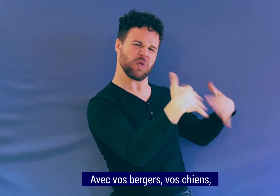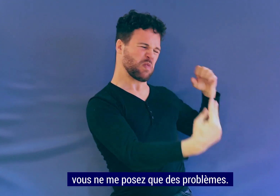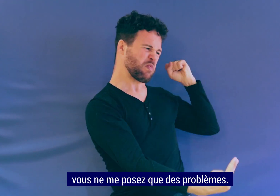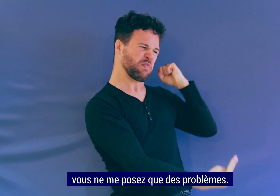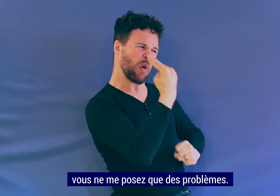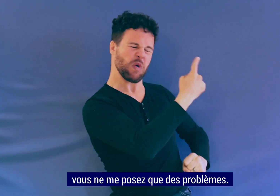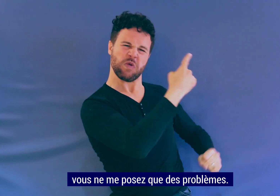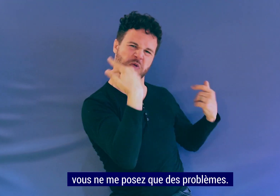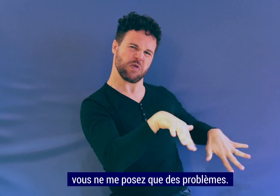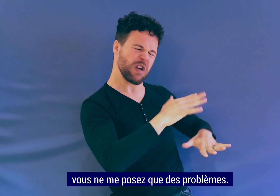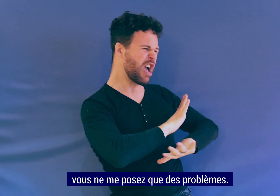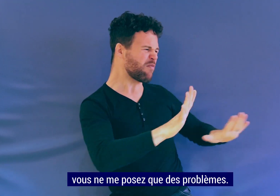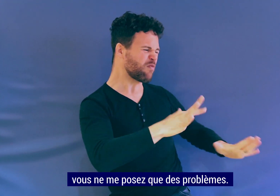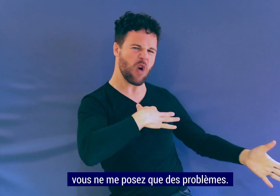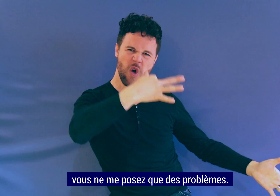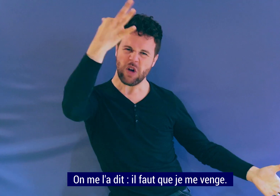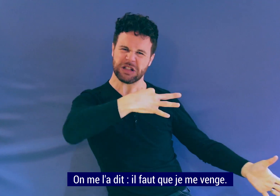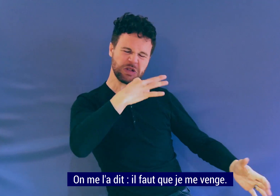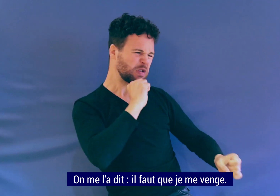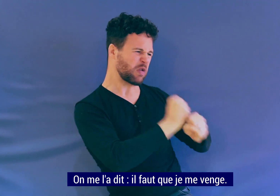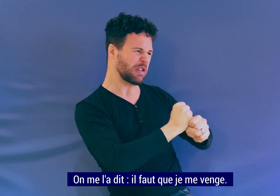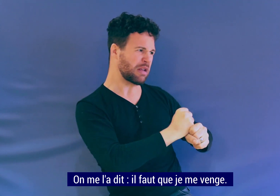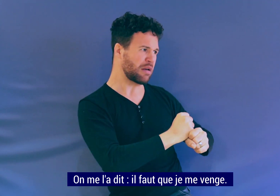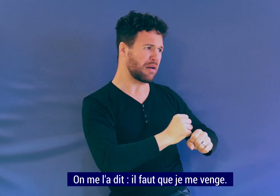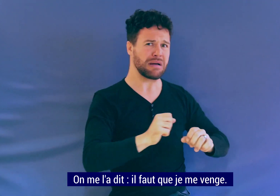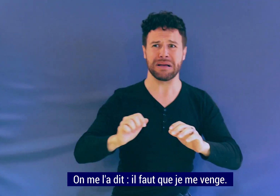ne me posez que des problèmes. On me l'a dit, il faut que je me venge.